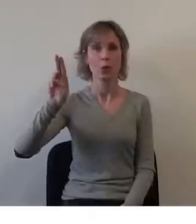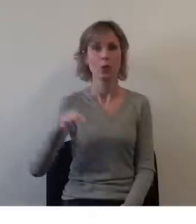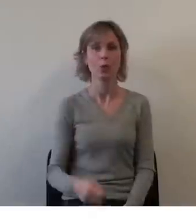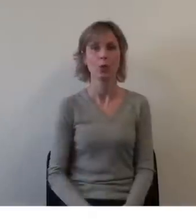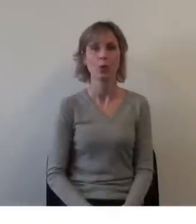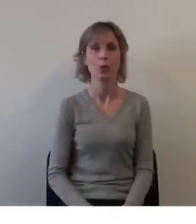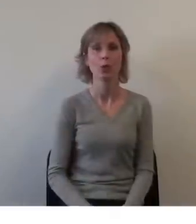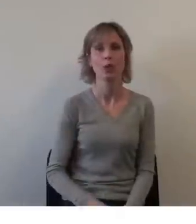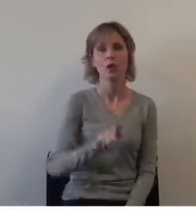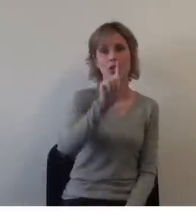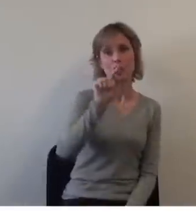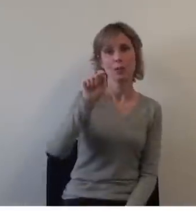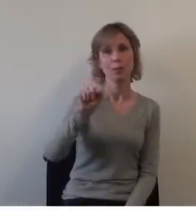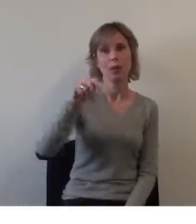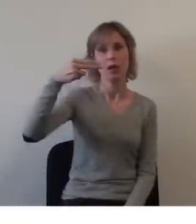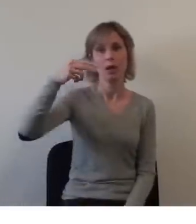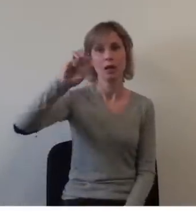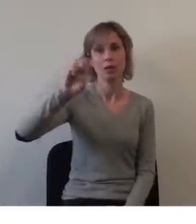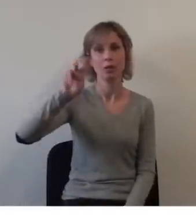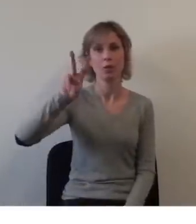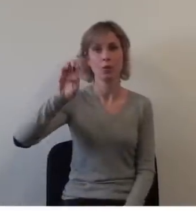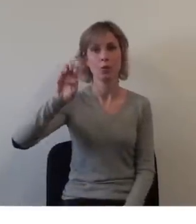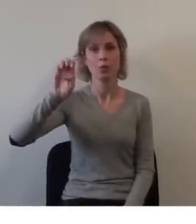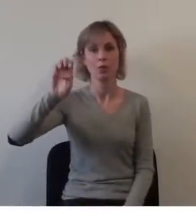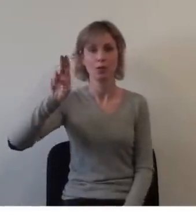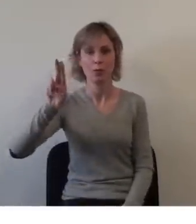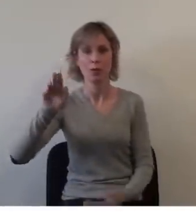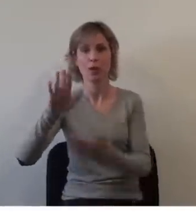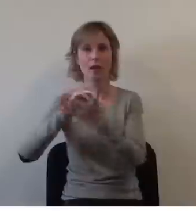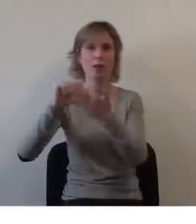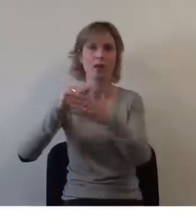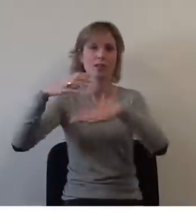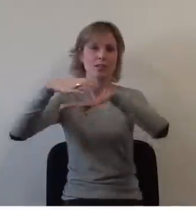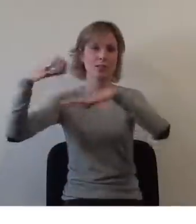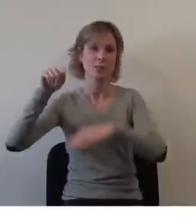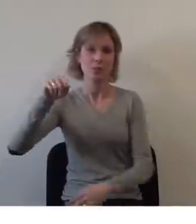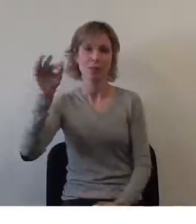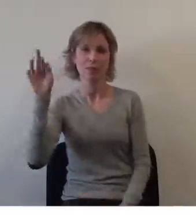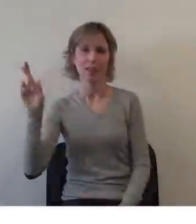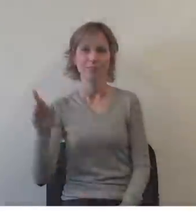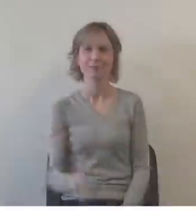g.neveu.leschampslibres.fr ...